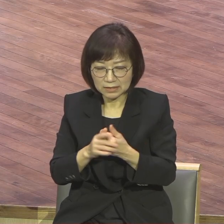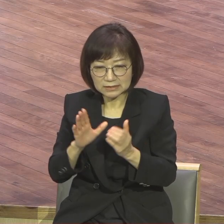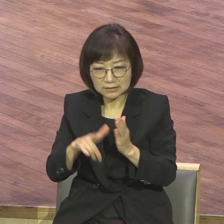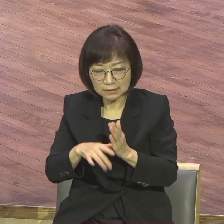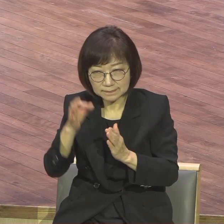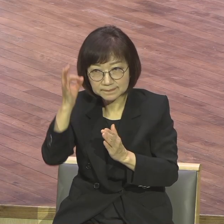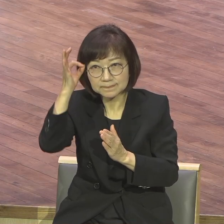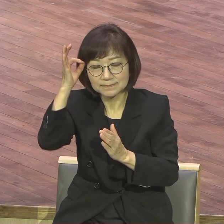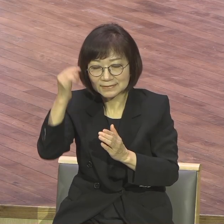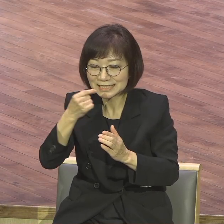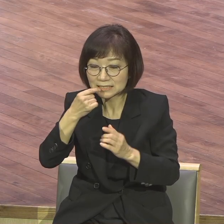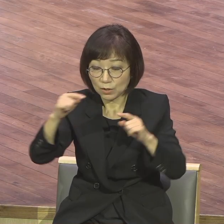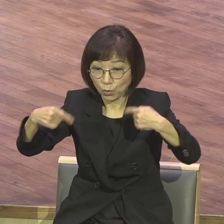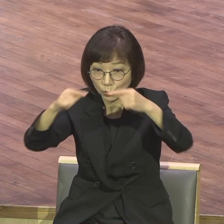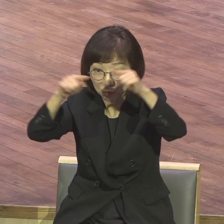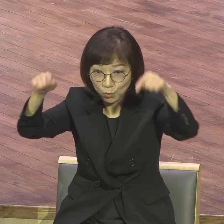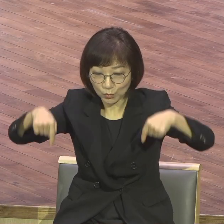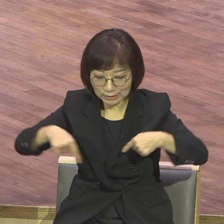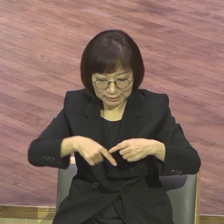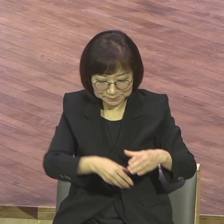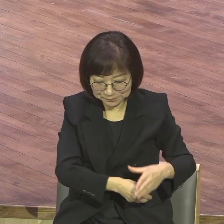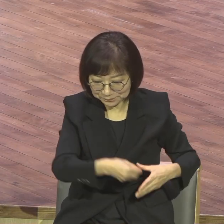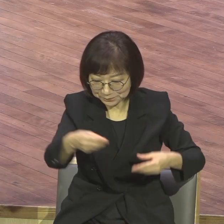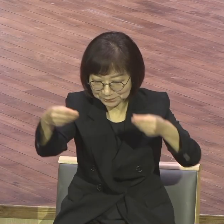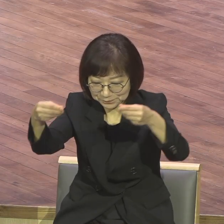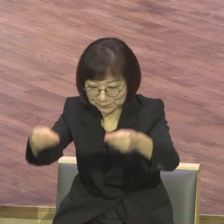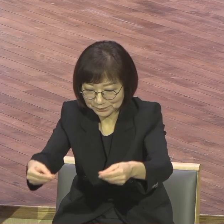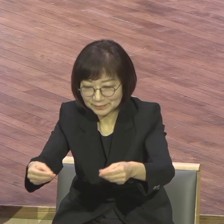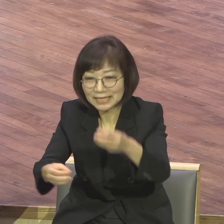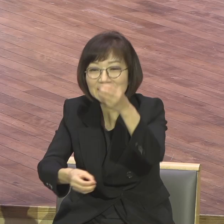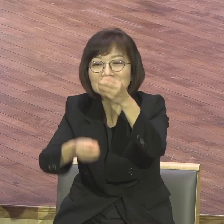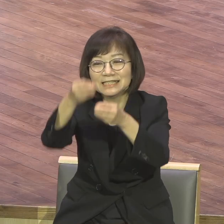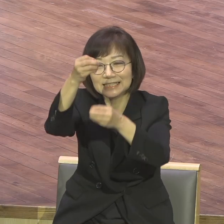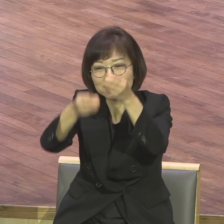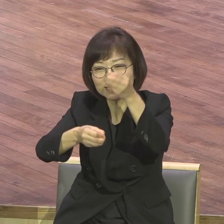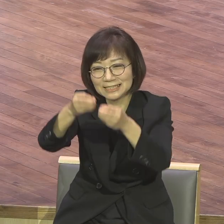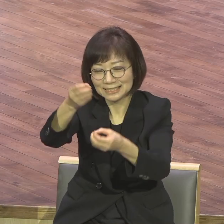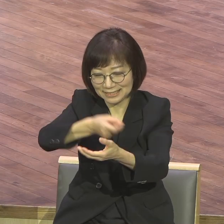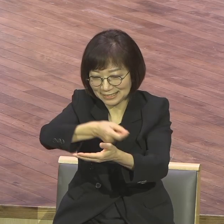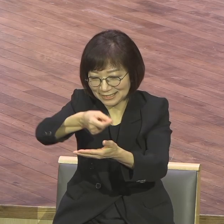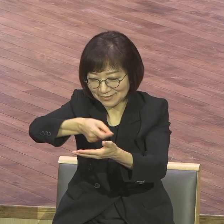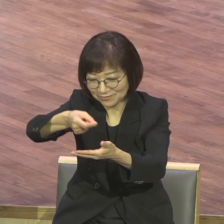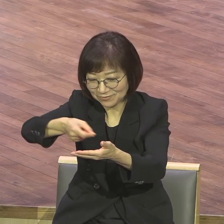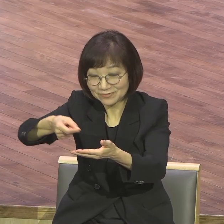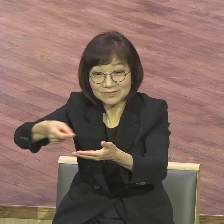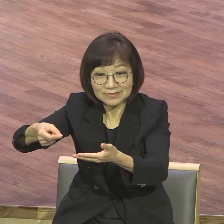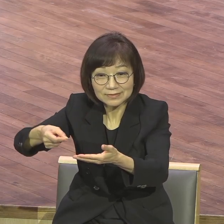그 종이 한 장에 시를 썼습니다. 그 시가 뭐냐?